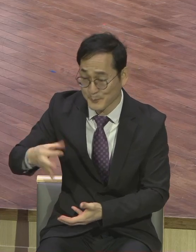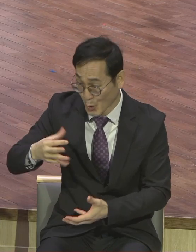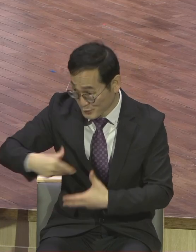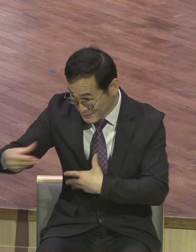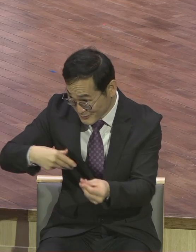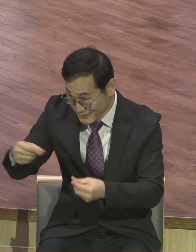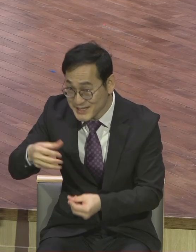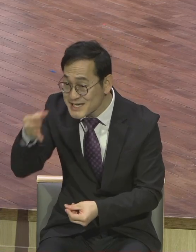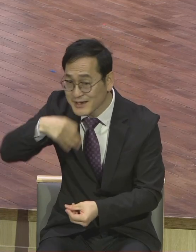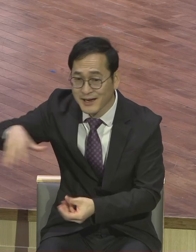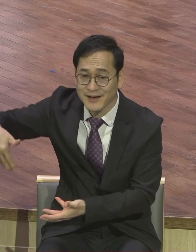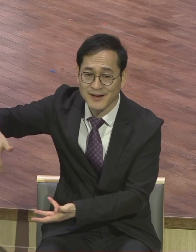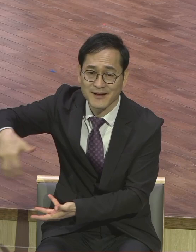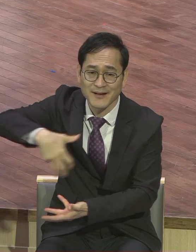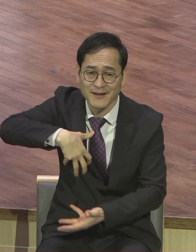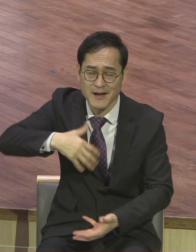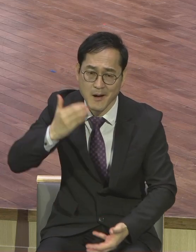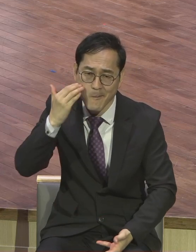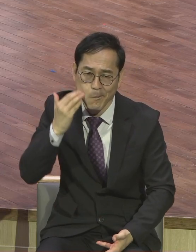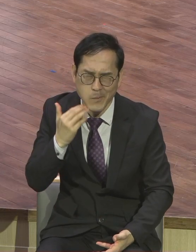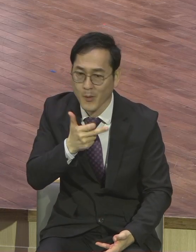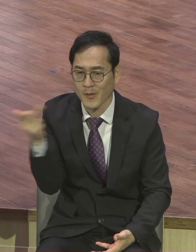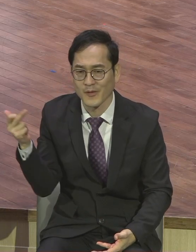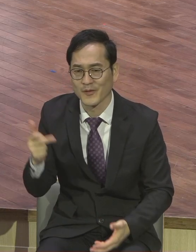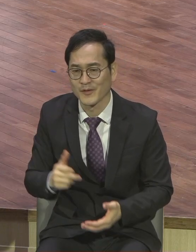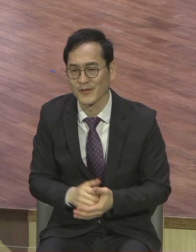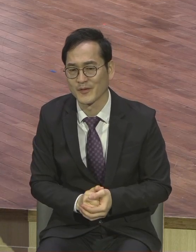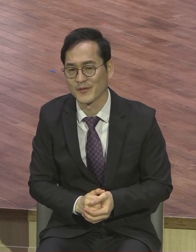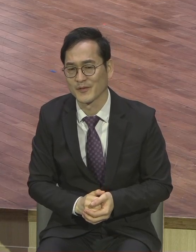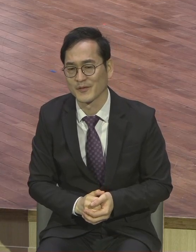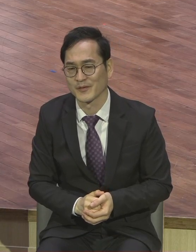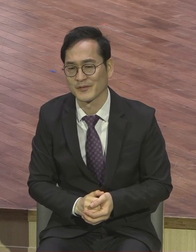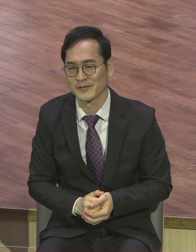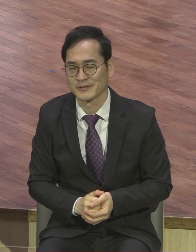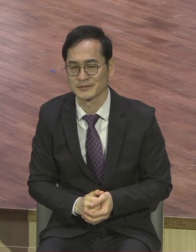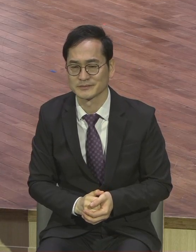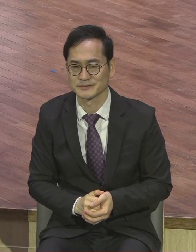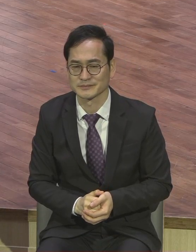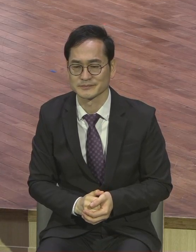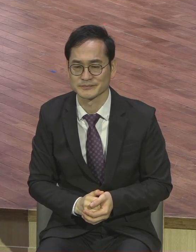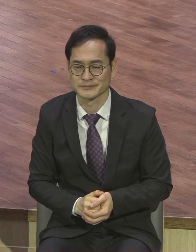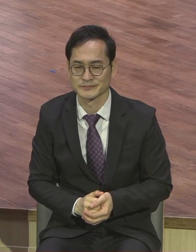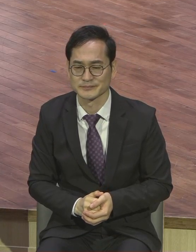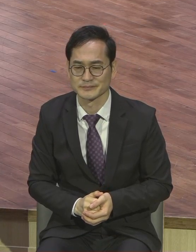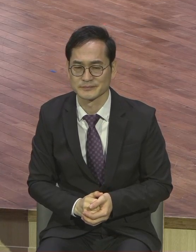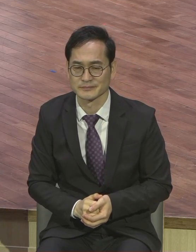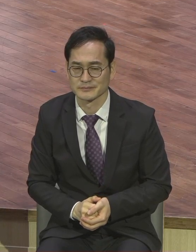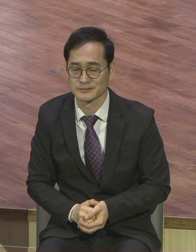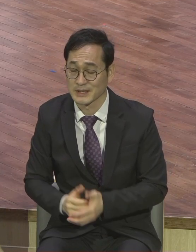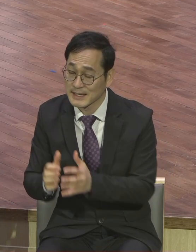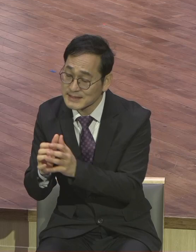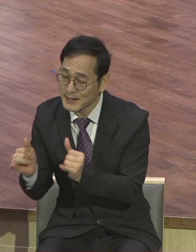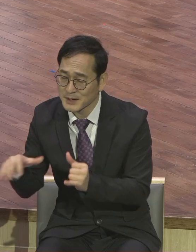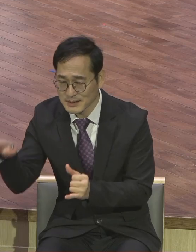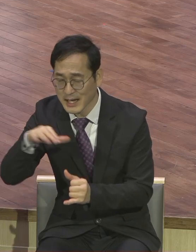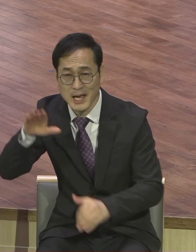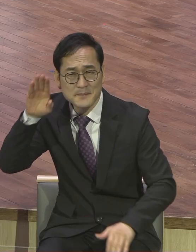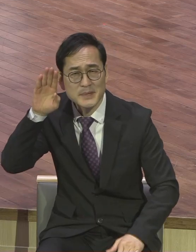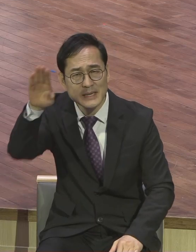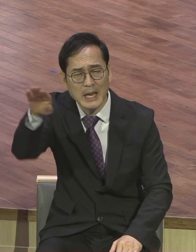이렇게 세상에서 앞으로의 삶에 대해 준비하는 것에 관심이 다 집중되어 있는데